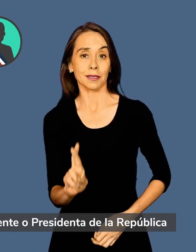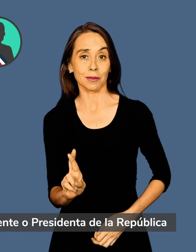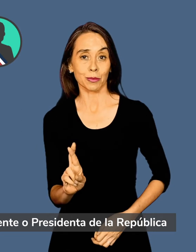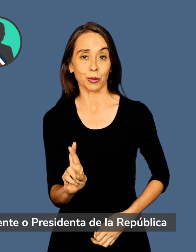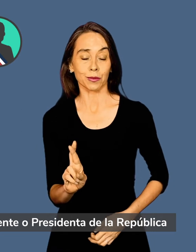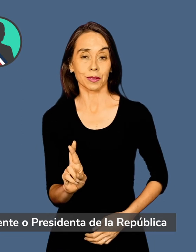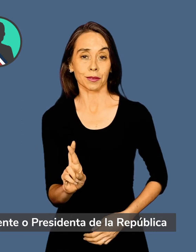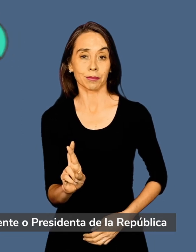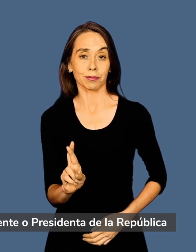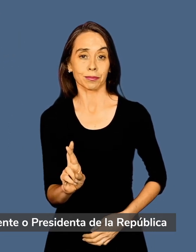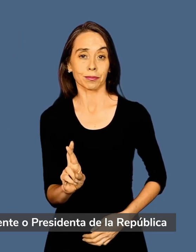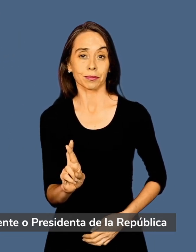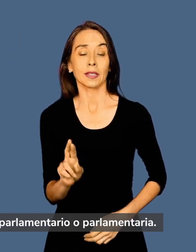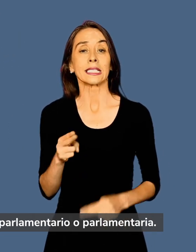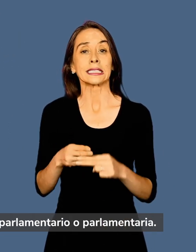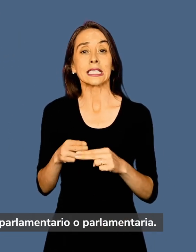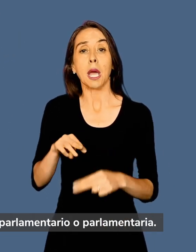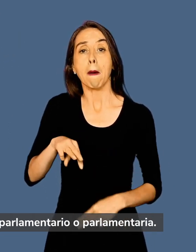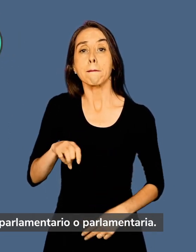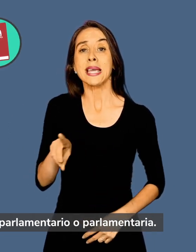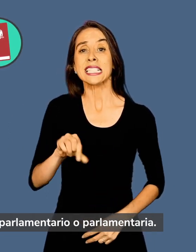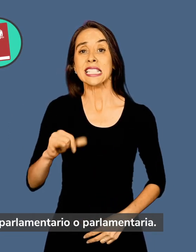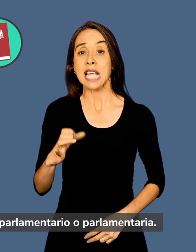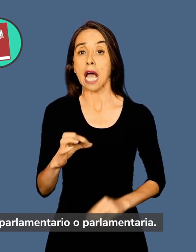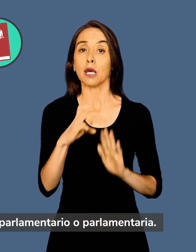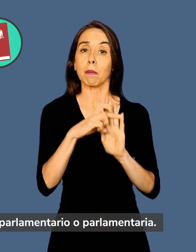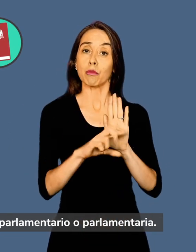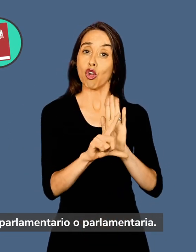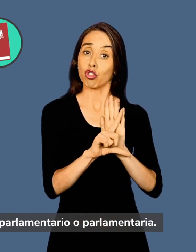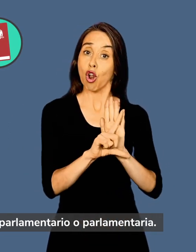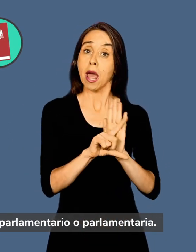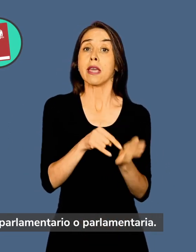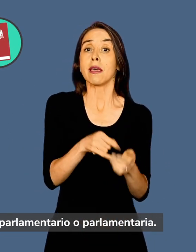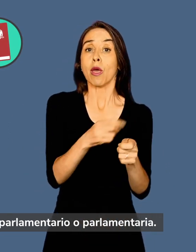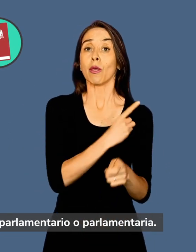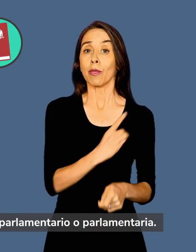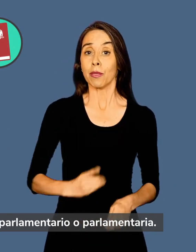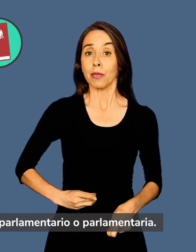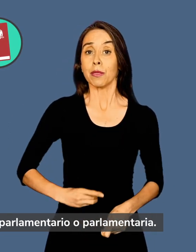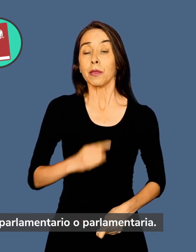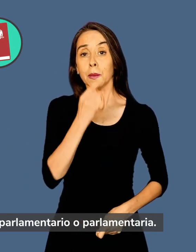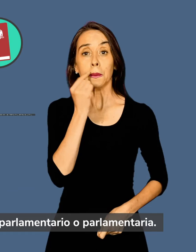República, o por un proyecto de ley o moción de un parlamentario o parlamentaria.